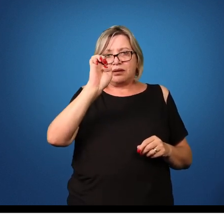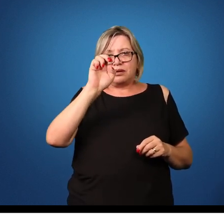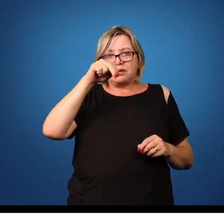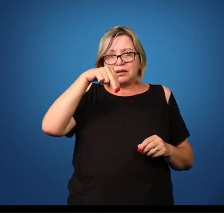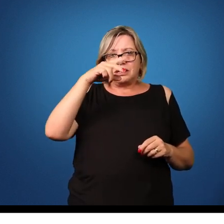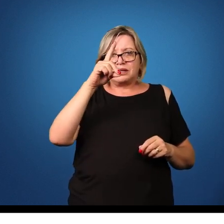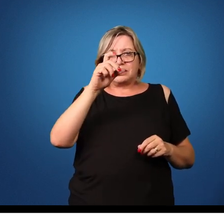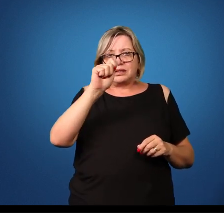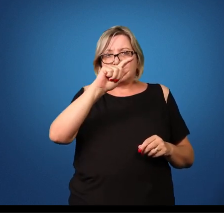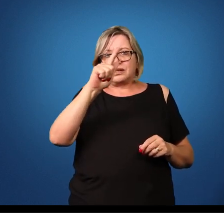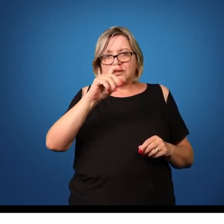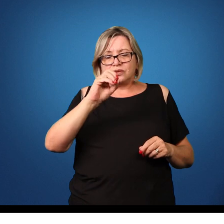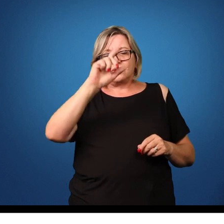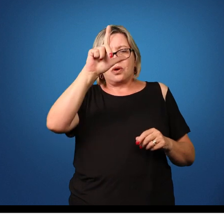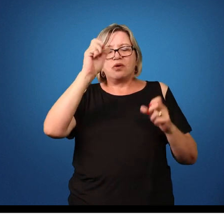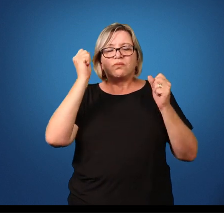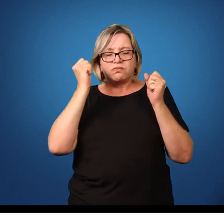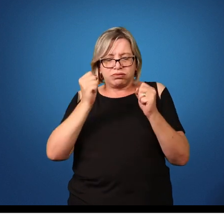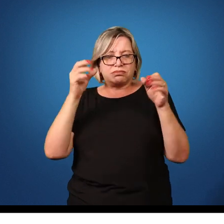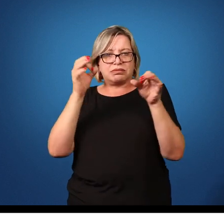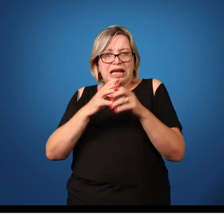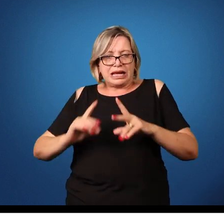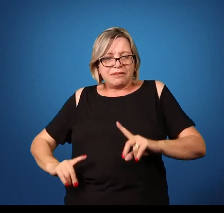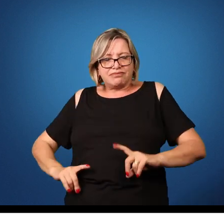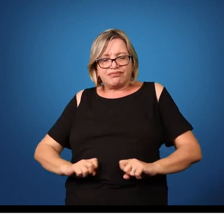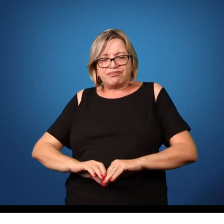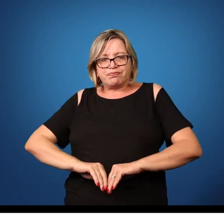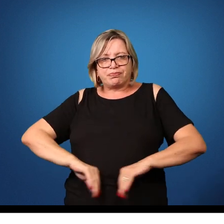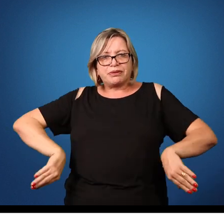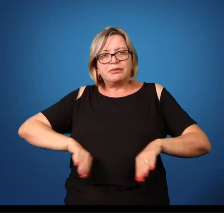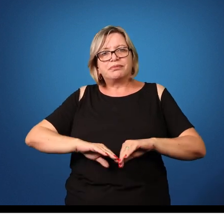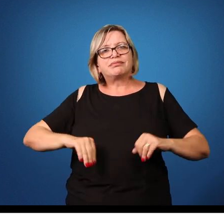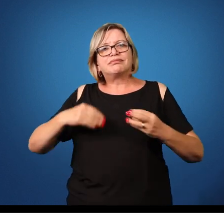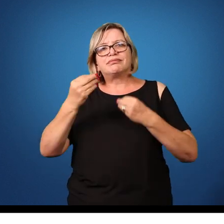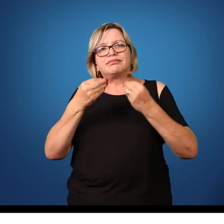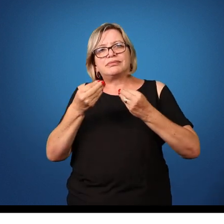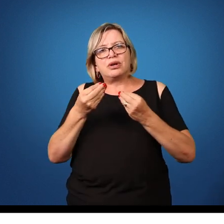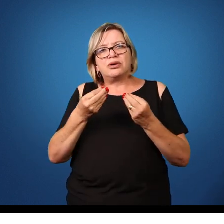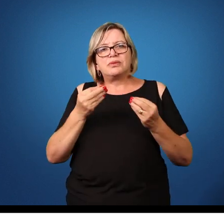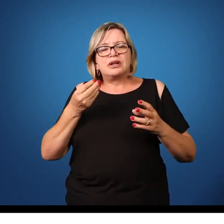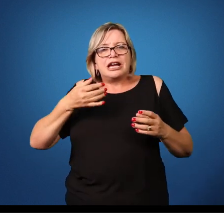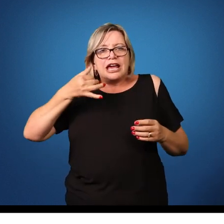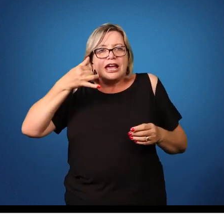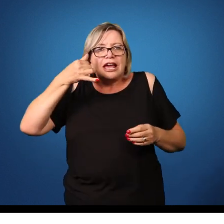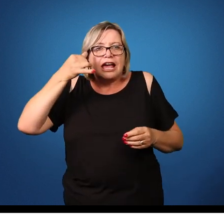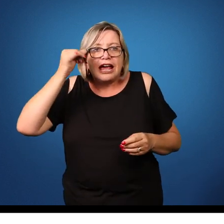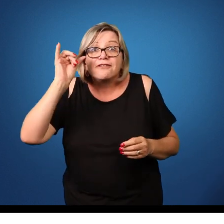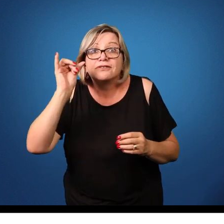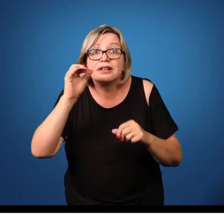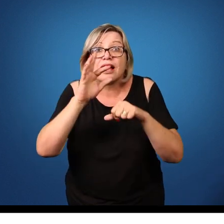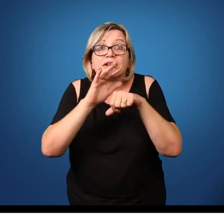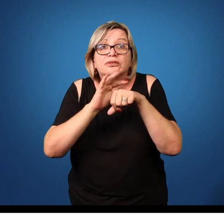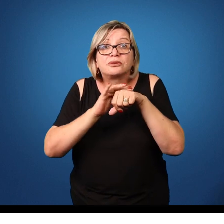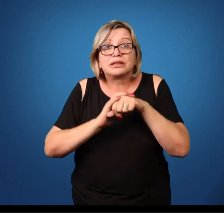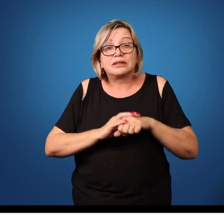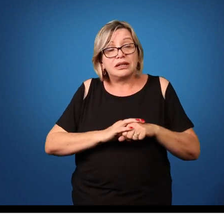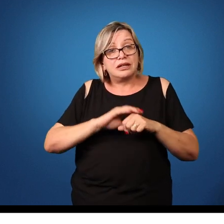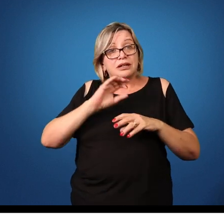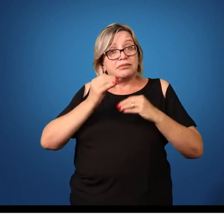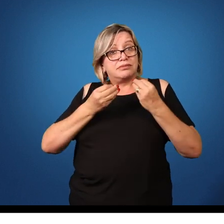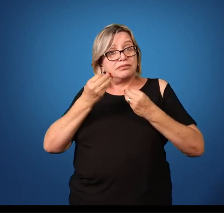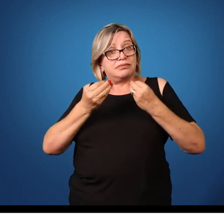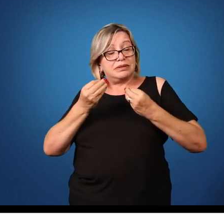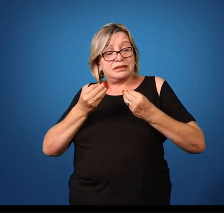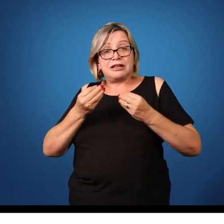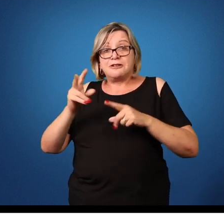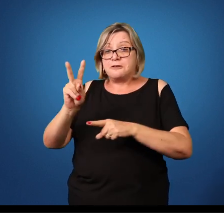e o tratamento deve ser estabelecido no hospedeiro. Com medidas profiláticas, temos questões relacionadas à educação